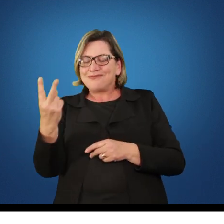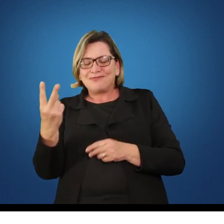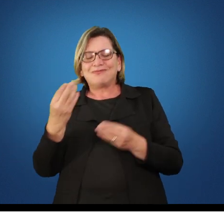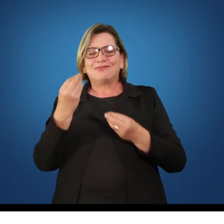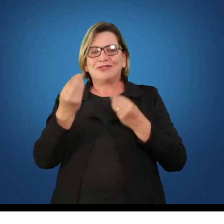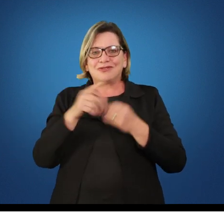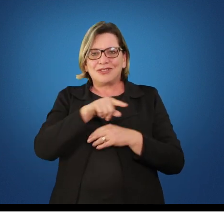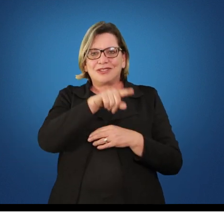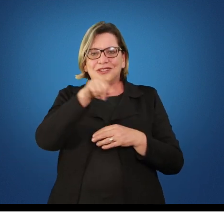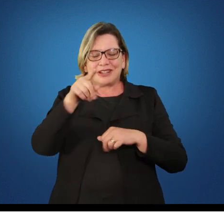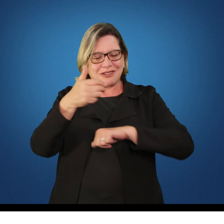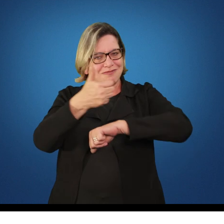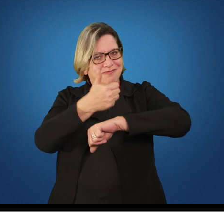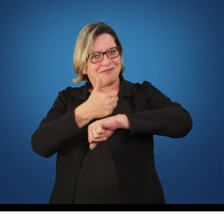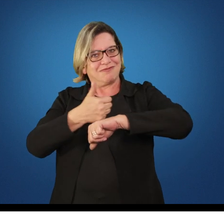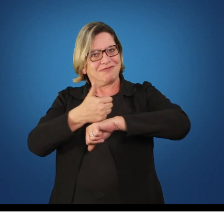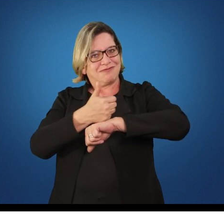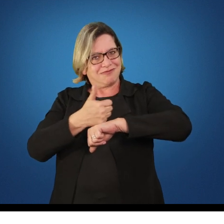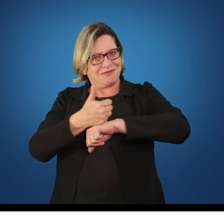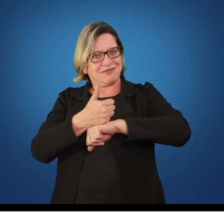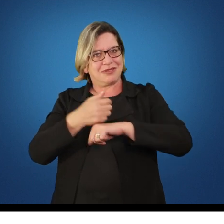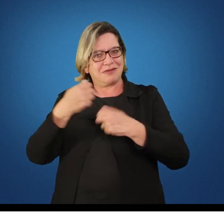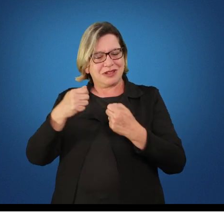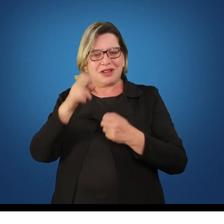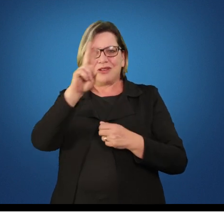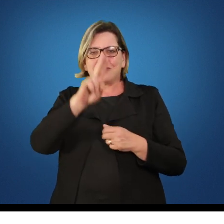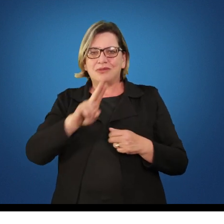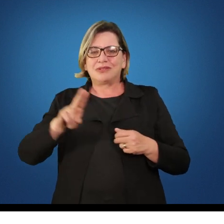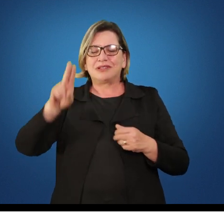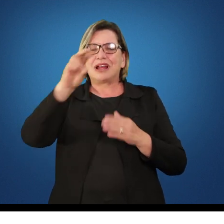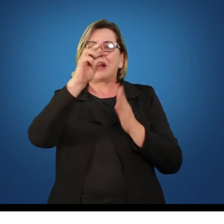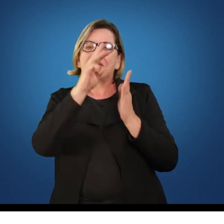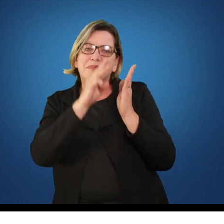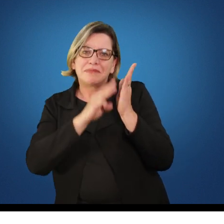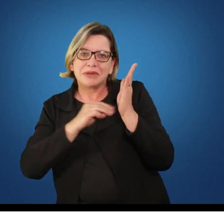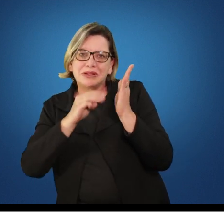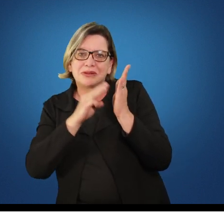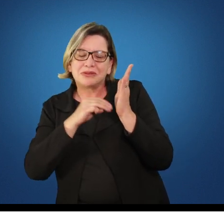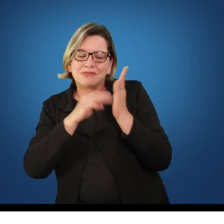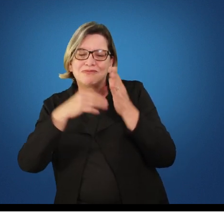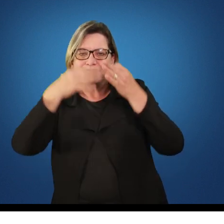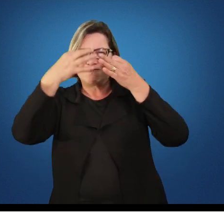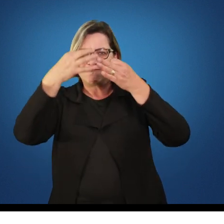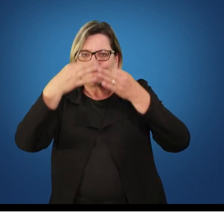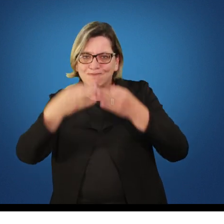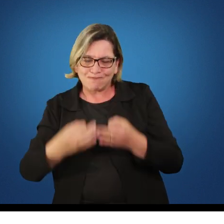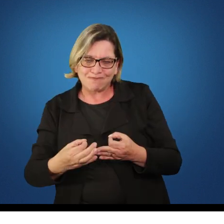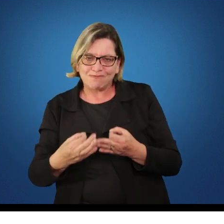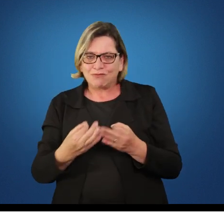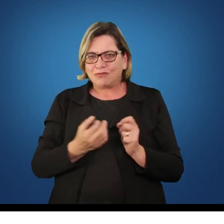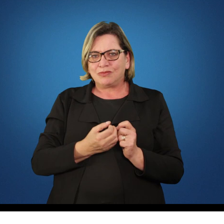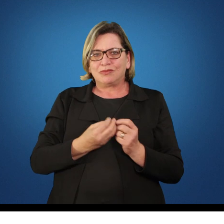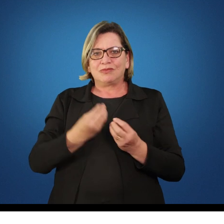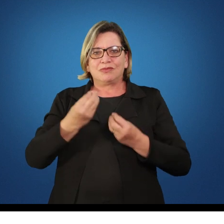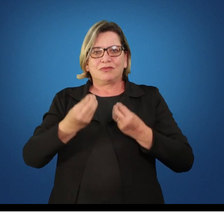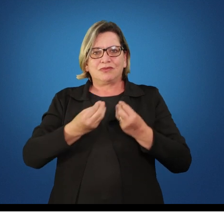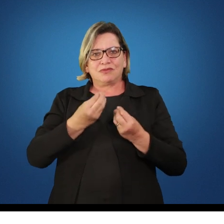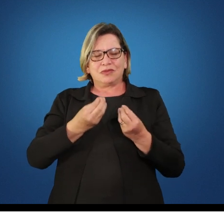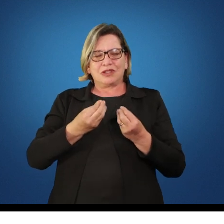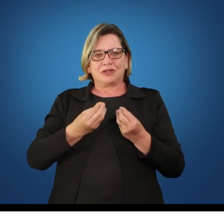como um bom profissional, deve utilizar metodologias adequadas a isso. Então, o segundo ponto do